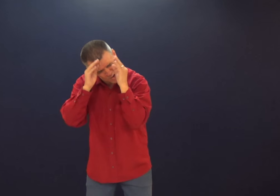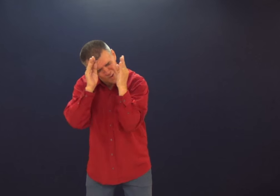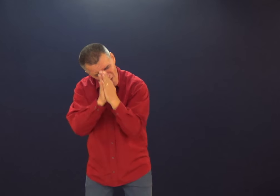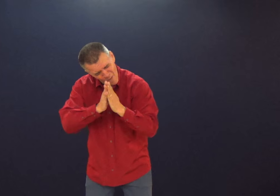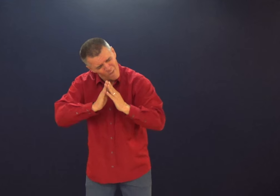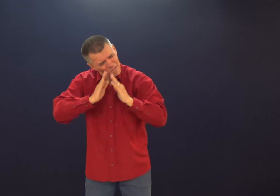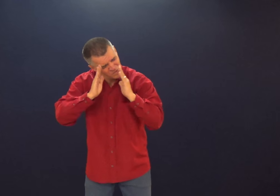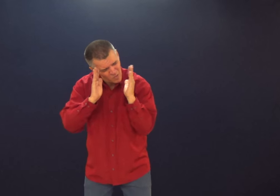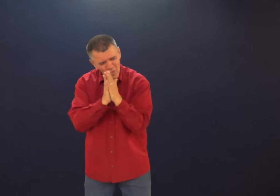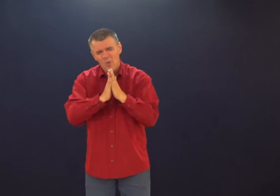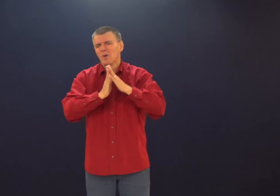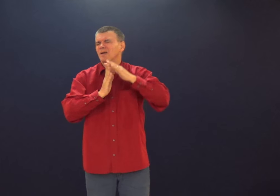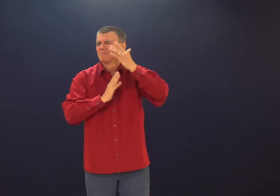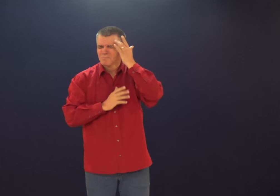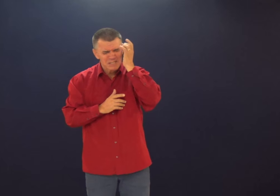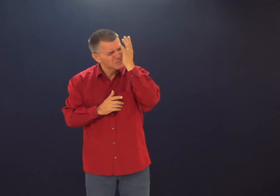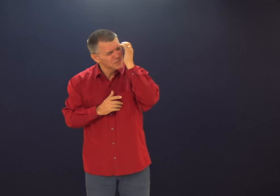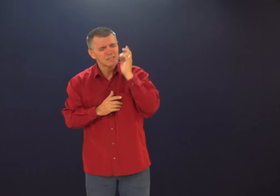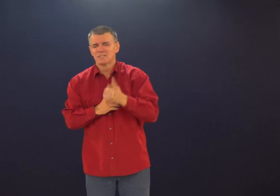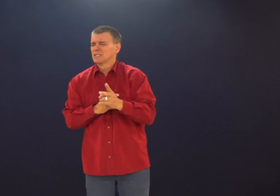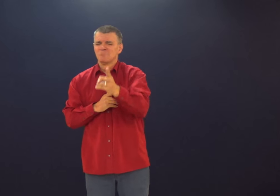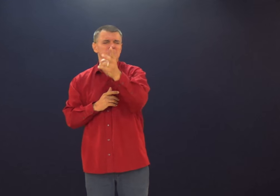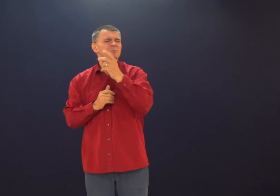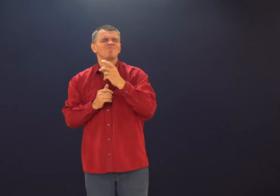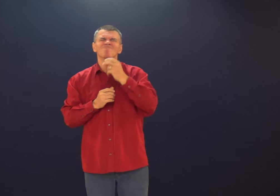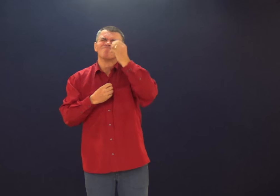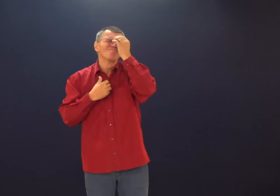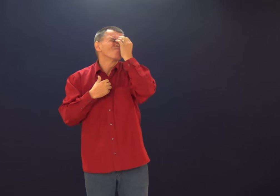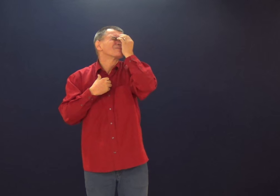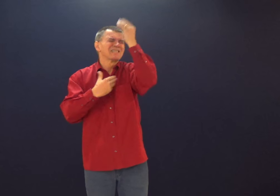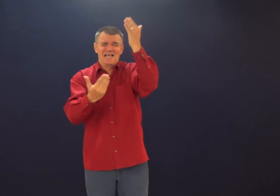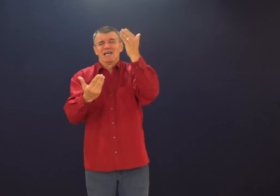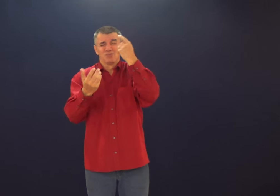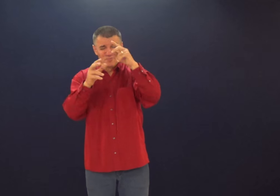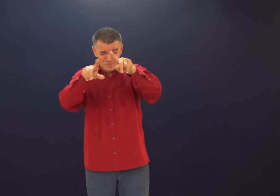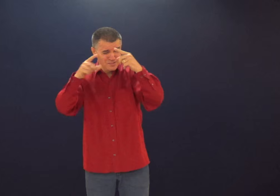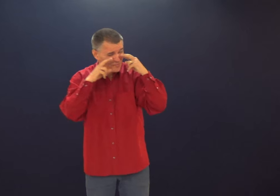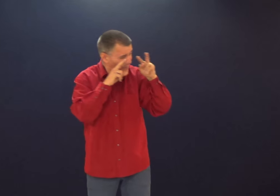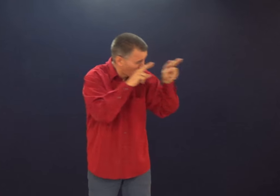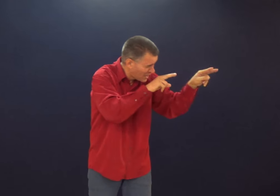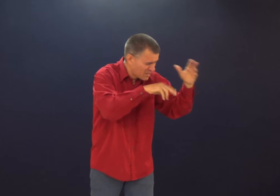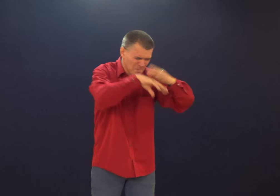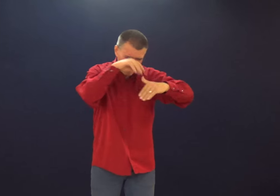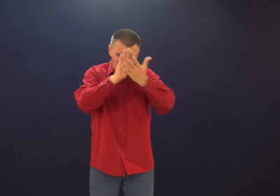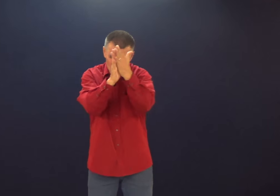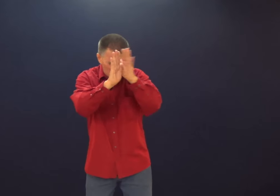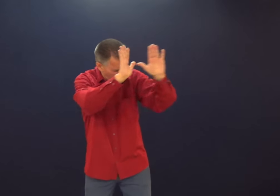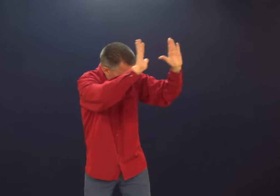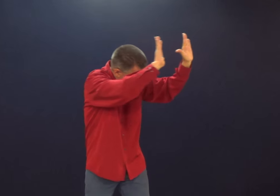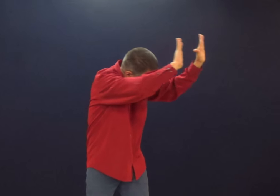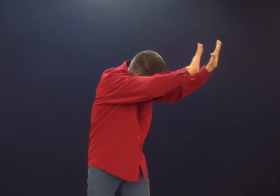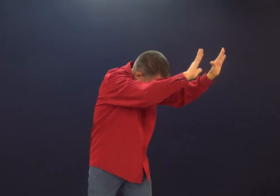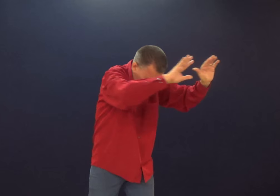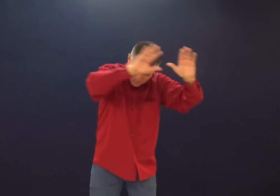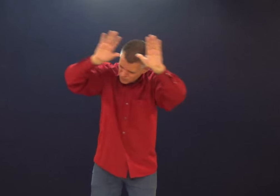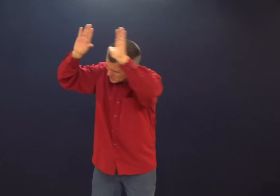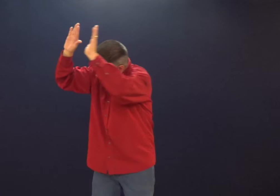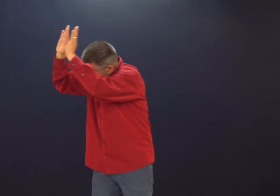de orar. Eu estejo sempre em uma missão, todos os dias. Muito obrigada. Vejo as pessoas